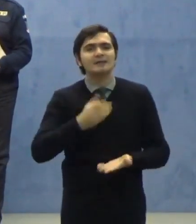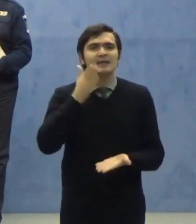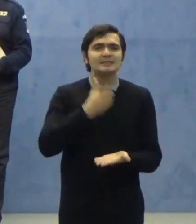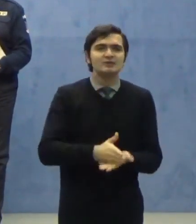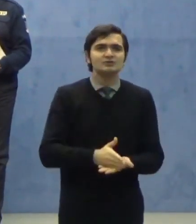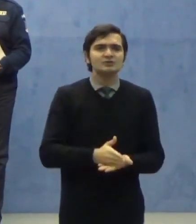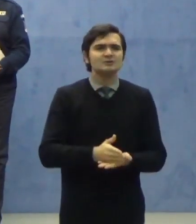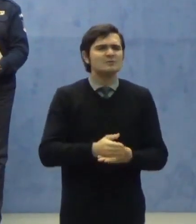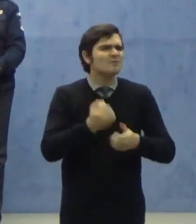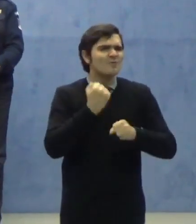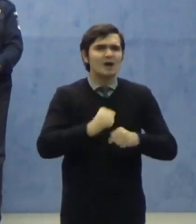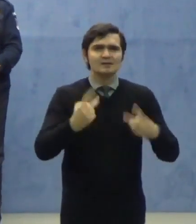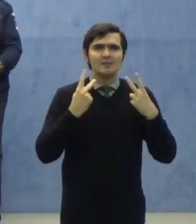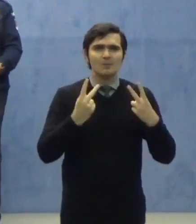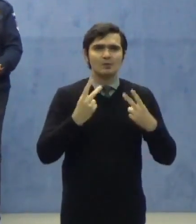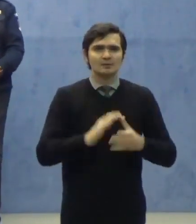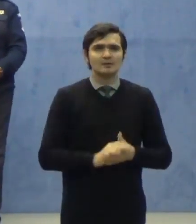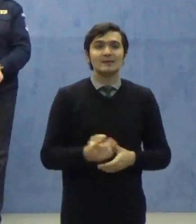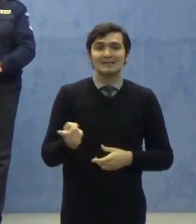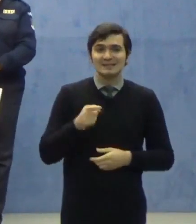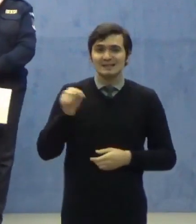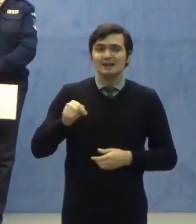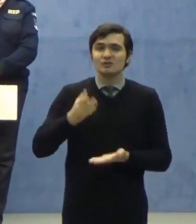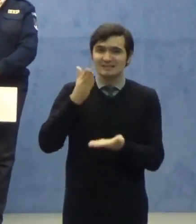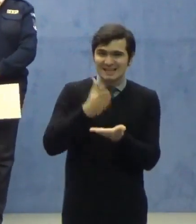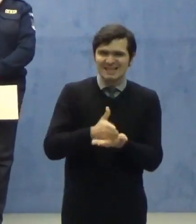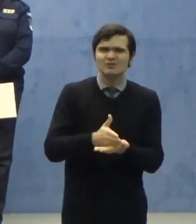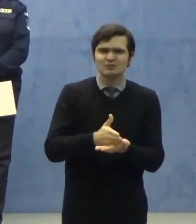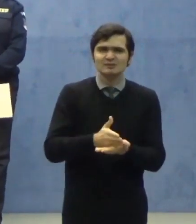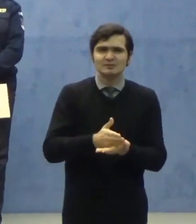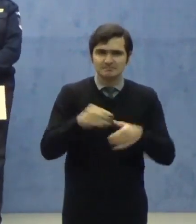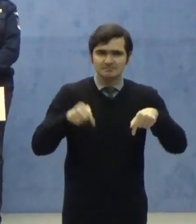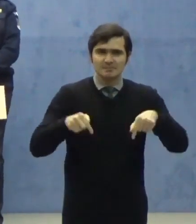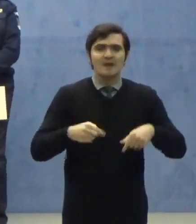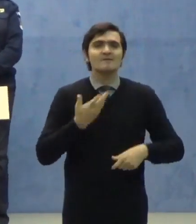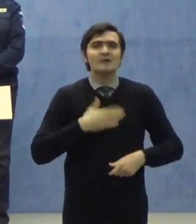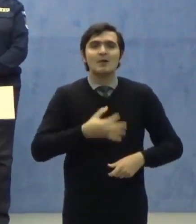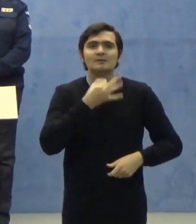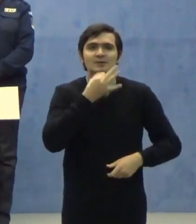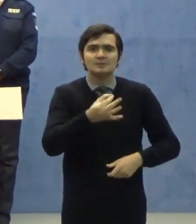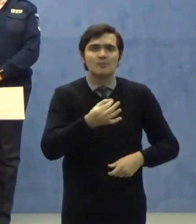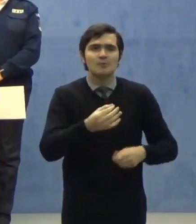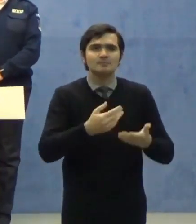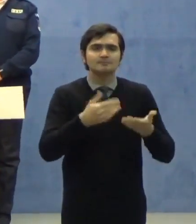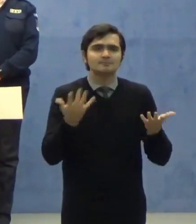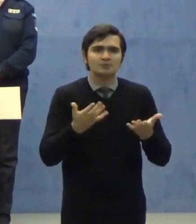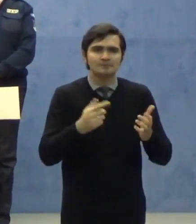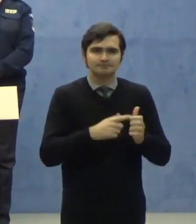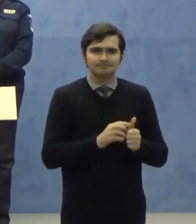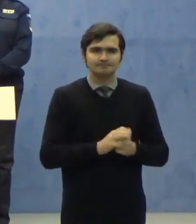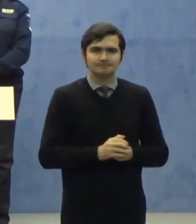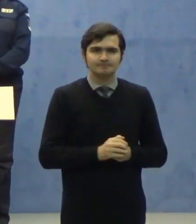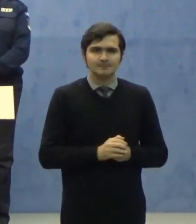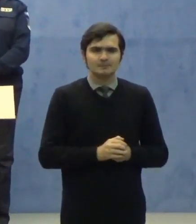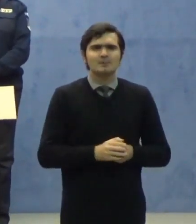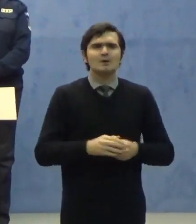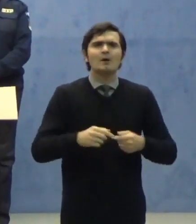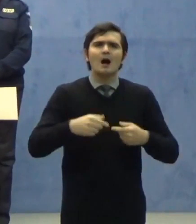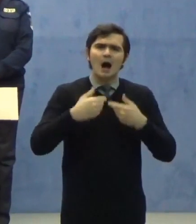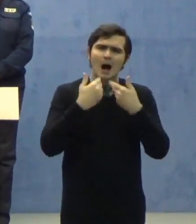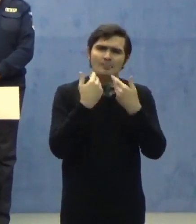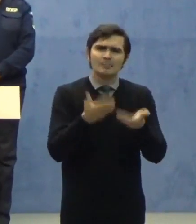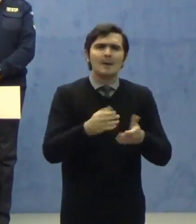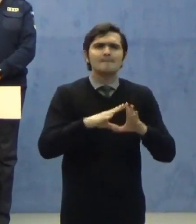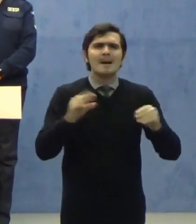extrem de importante. Dintre acestea vreau să menționez. Am emis mai multe